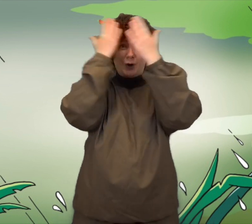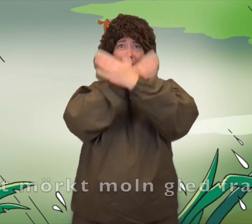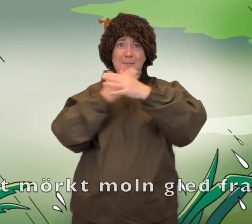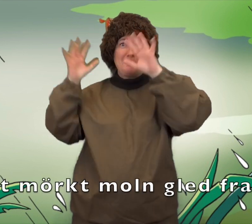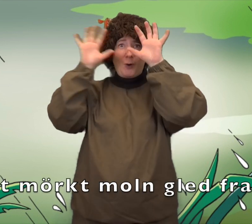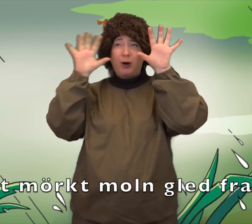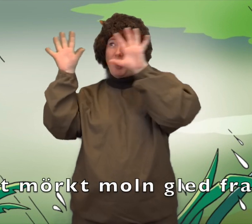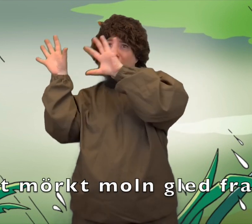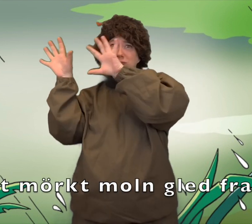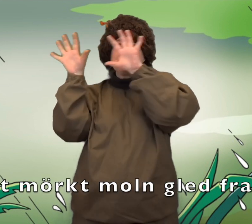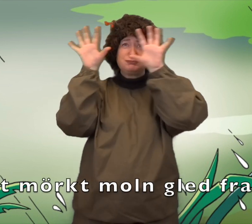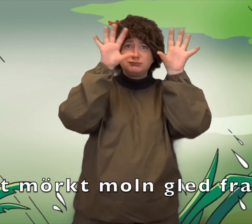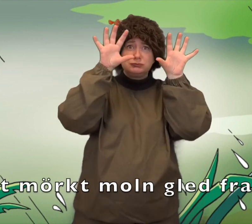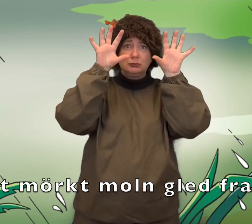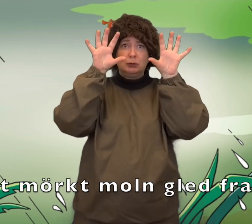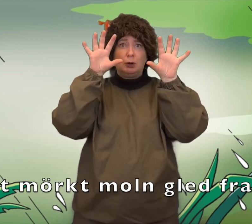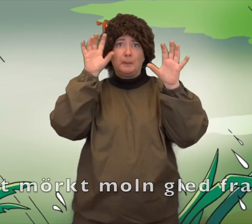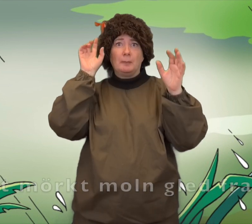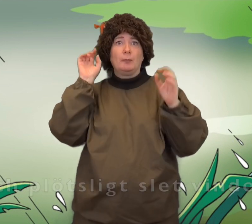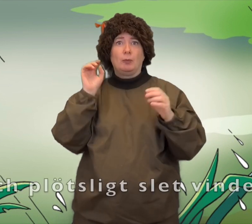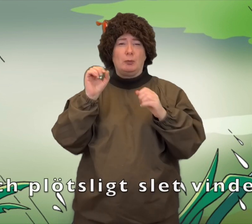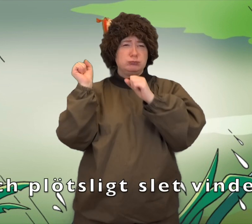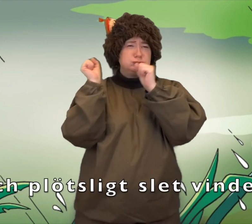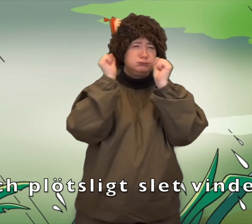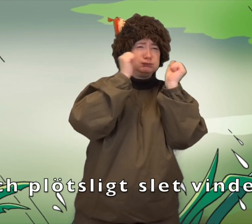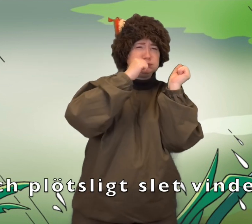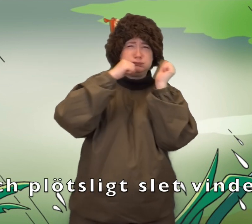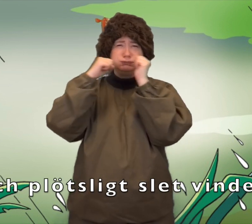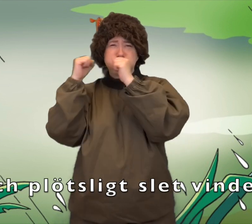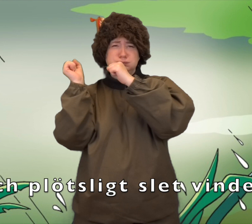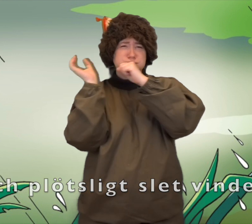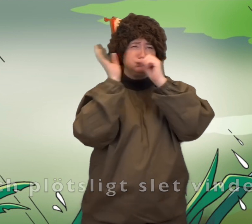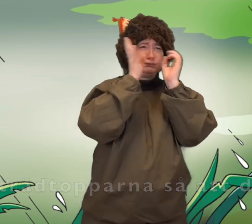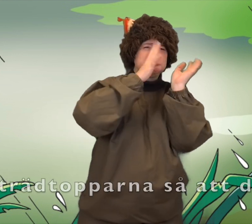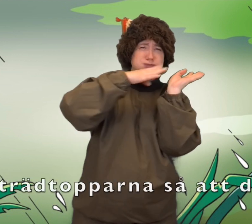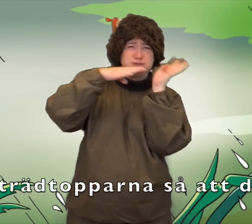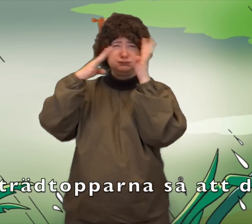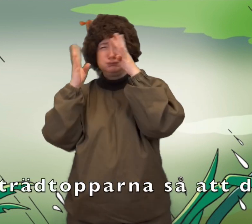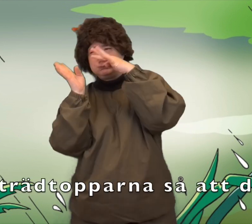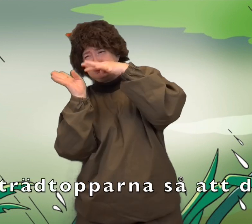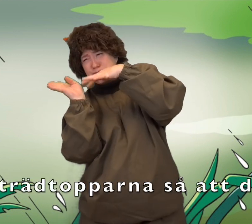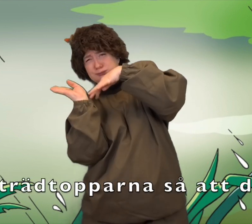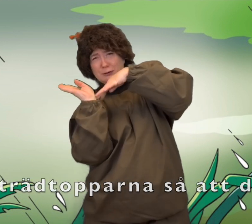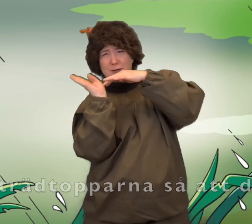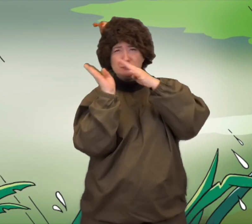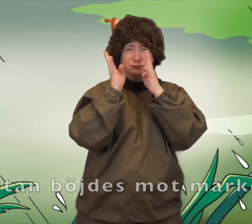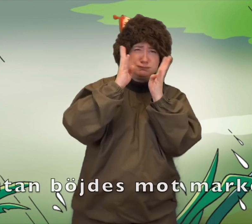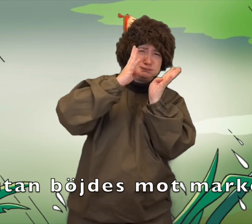mörkt moln gled fram och plötsligt slet vinden i trädtopparna så att de nästan